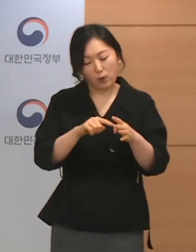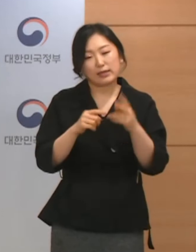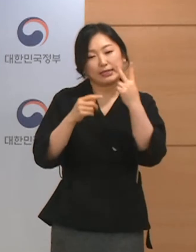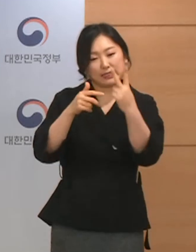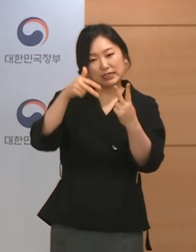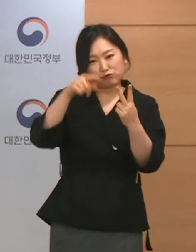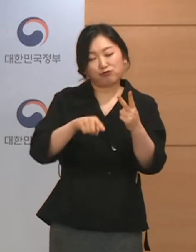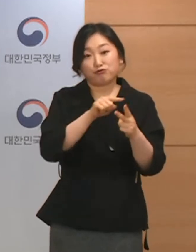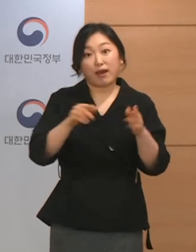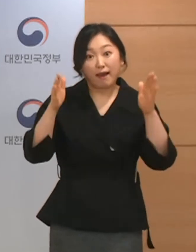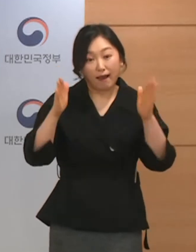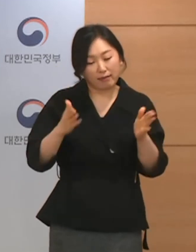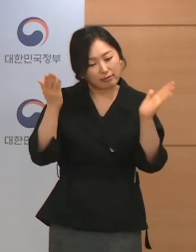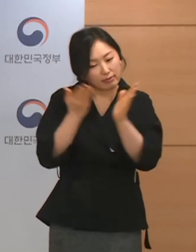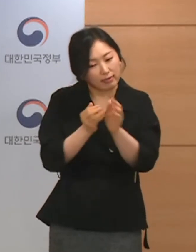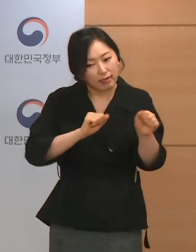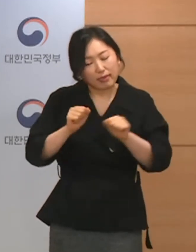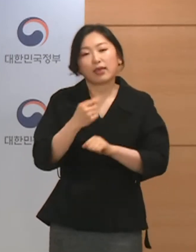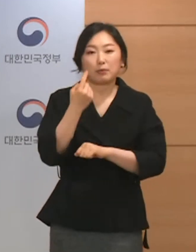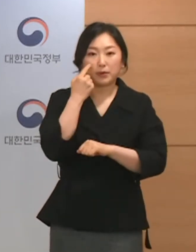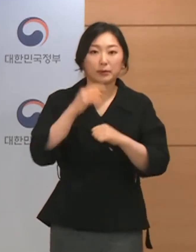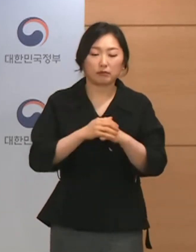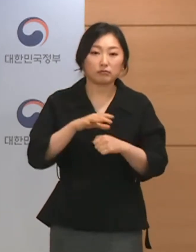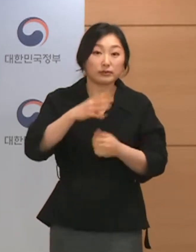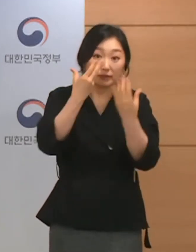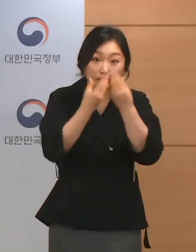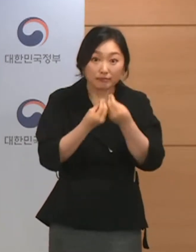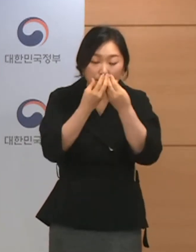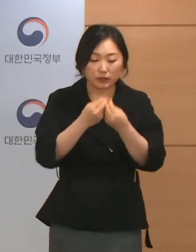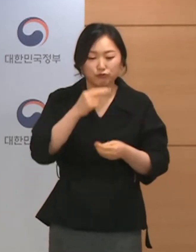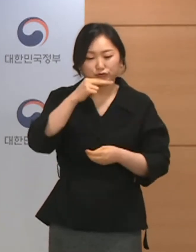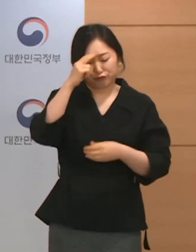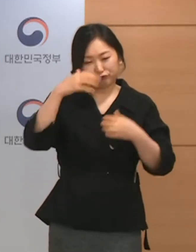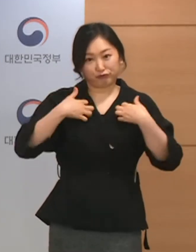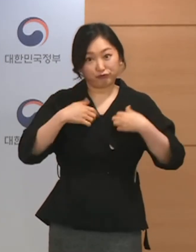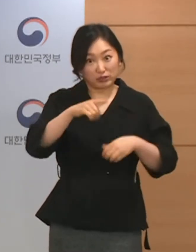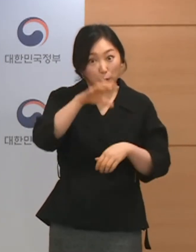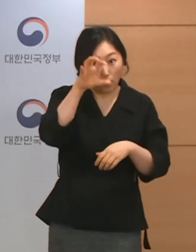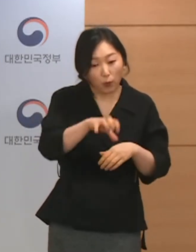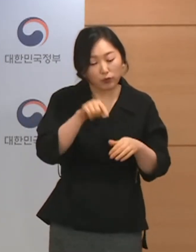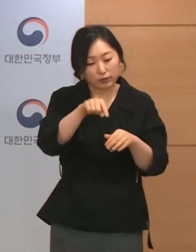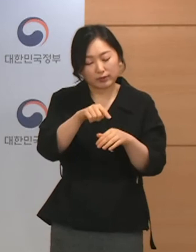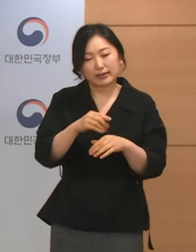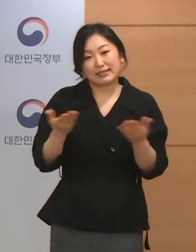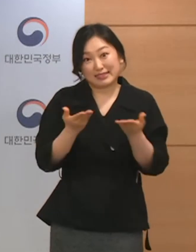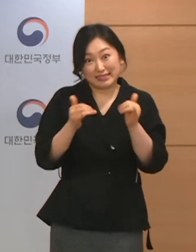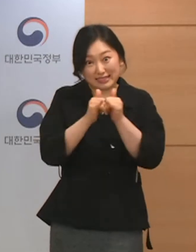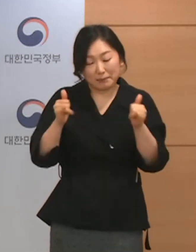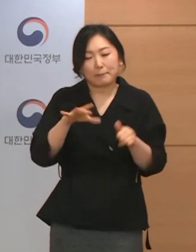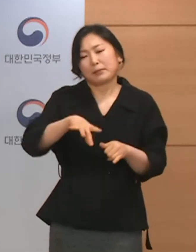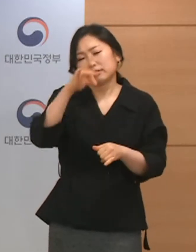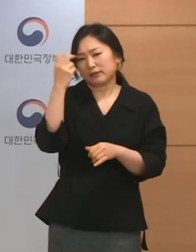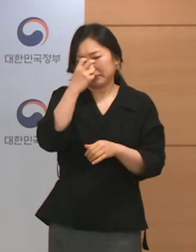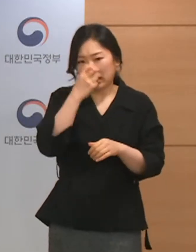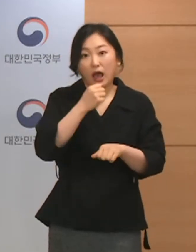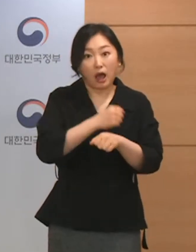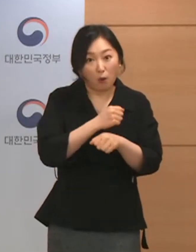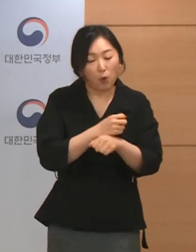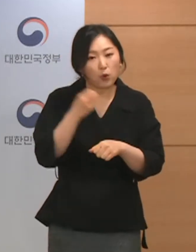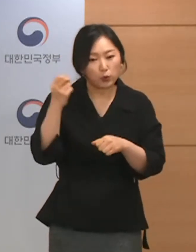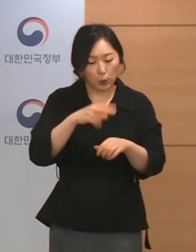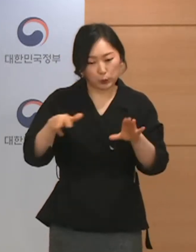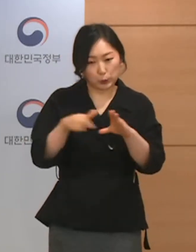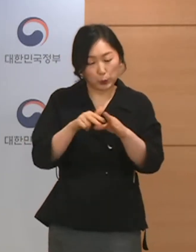예를 들면 유흥시설 종사자들에 대한 선제검사, 종교시설의 소모임 금지 등이